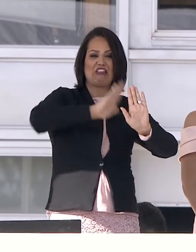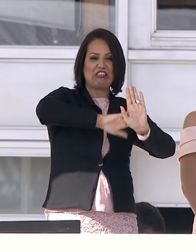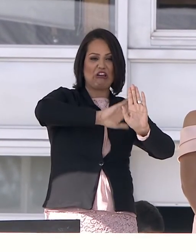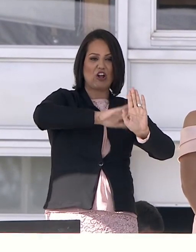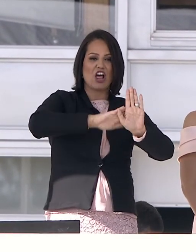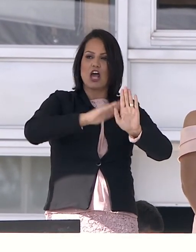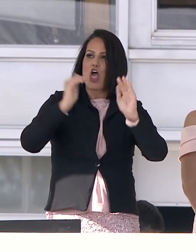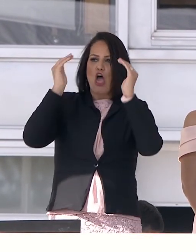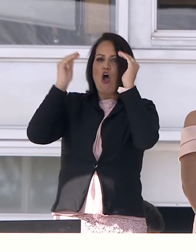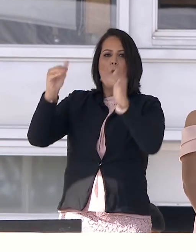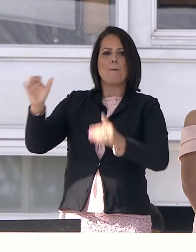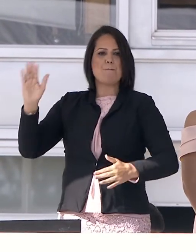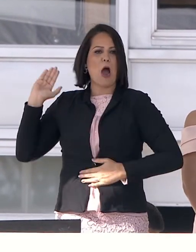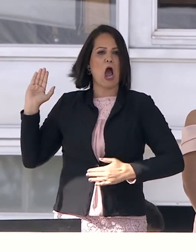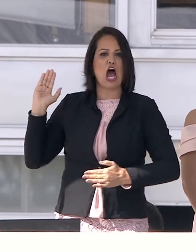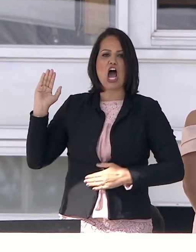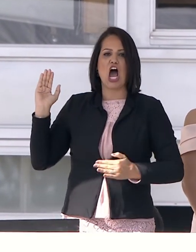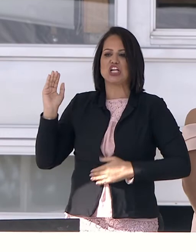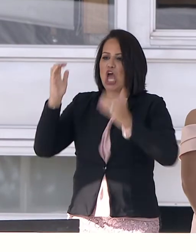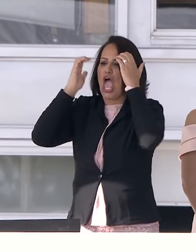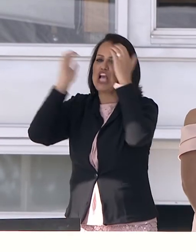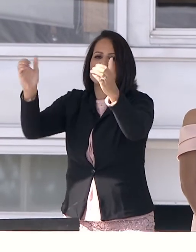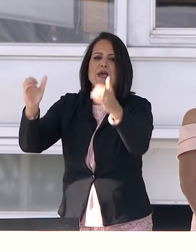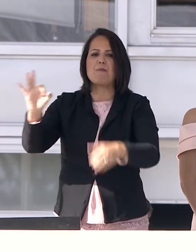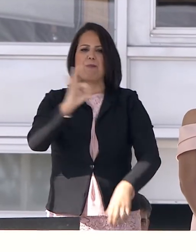bandidos e criminaliza policiais.